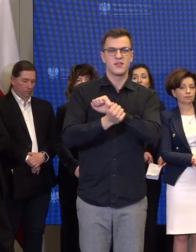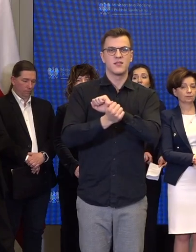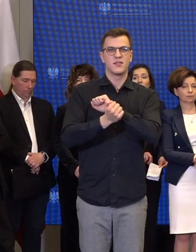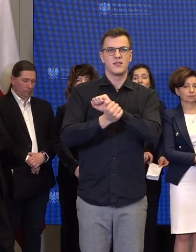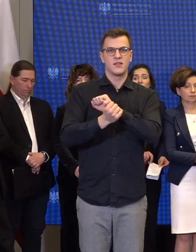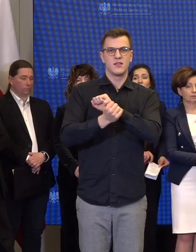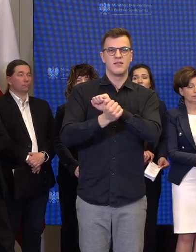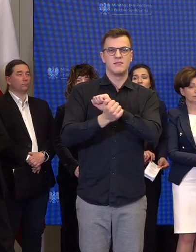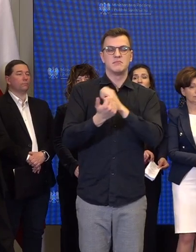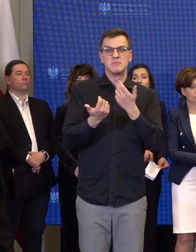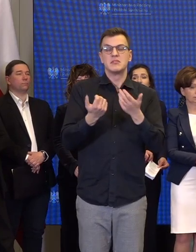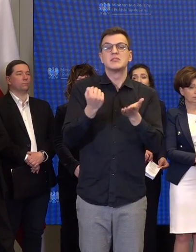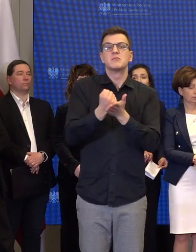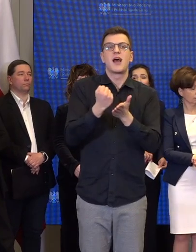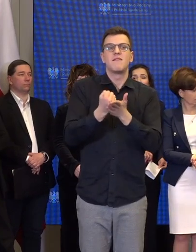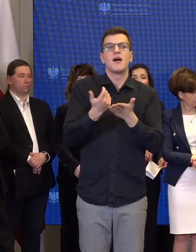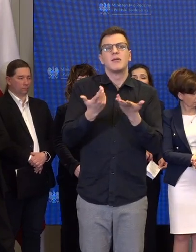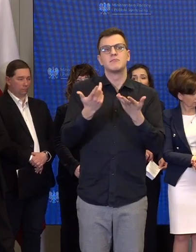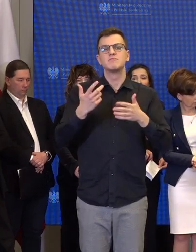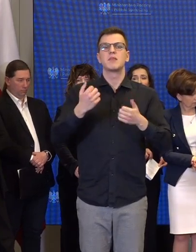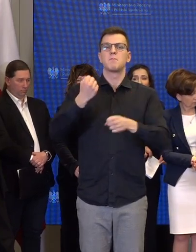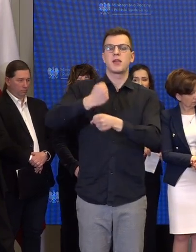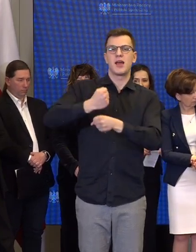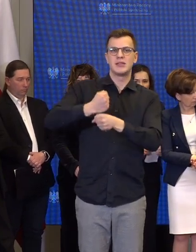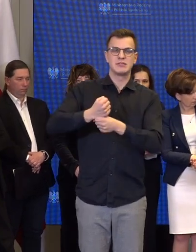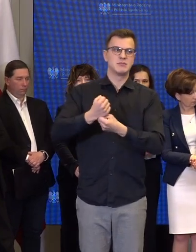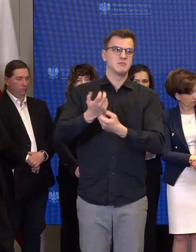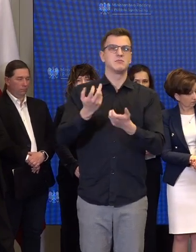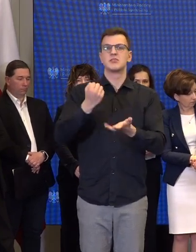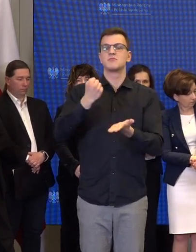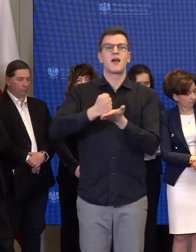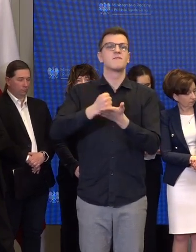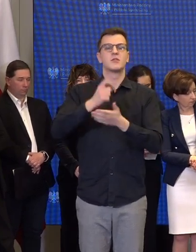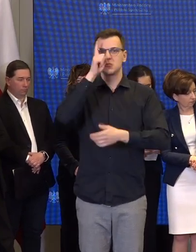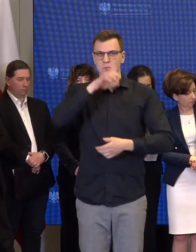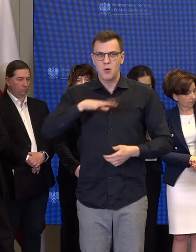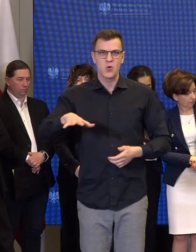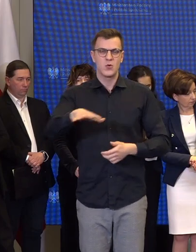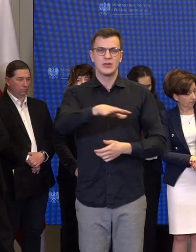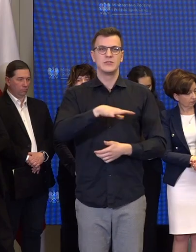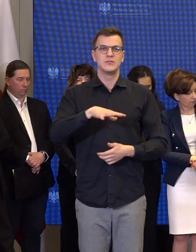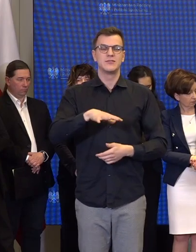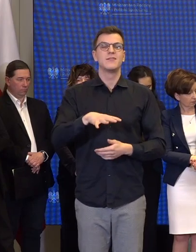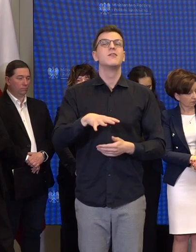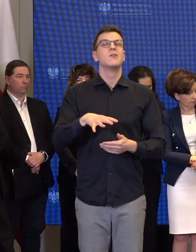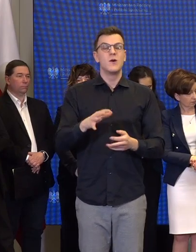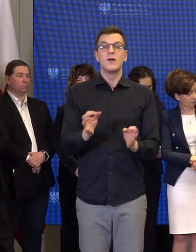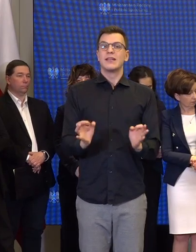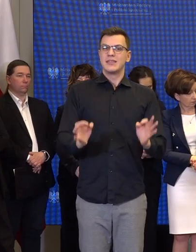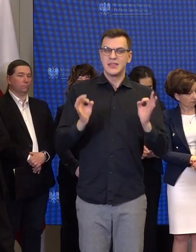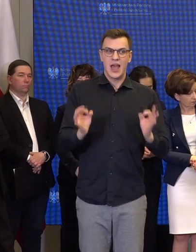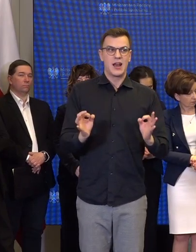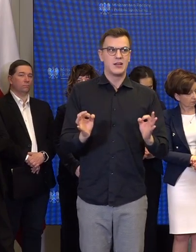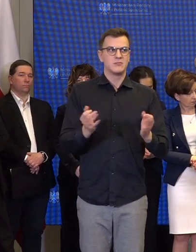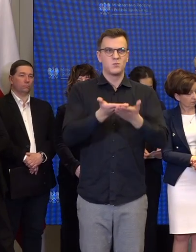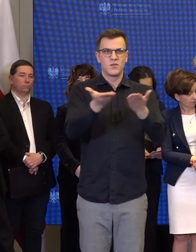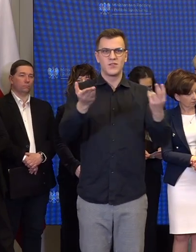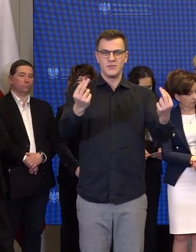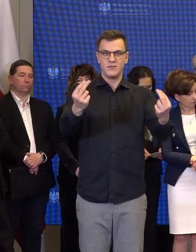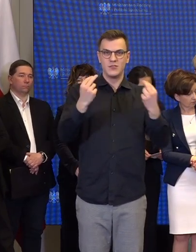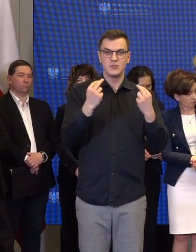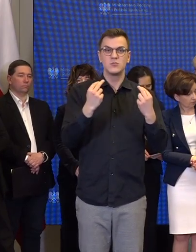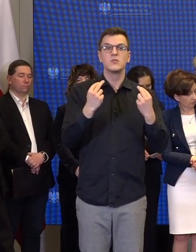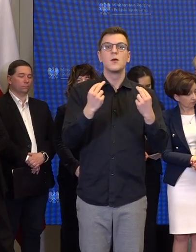kwestii zawodowej, społecznej. Dlatego teraz, to co dzisiaj Państwo widzą,